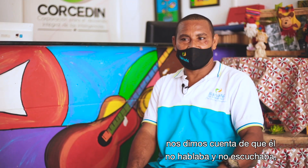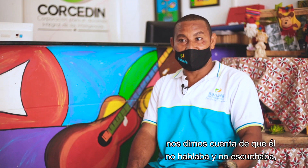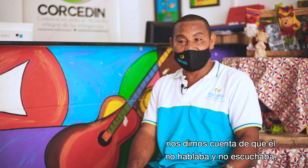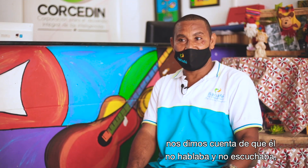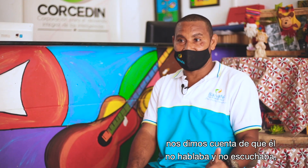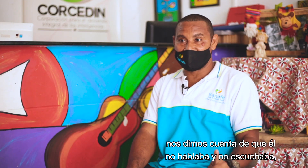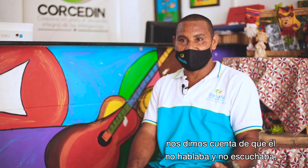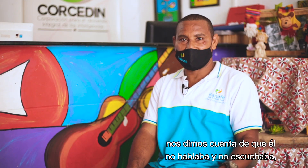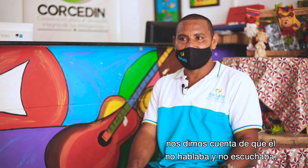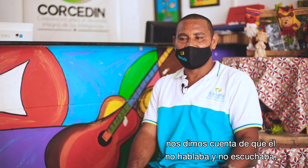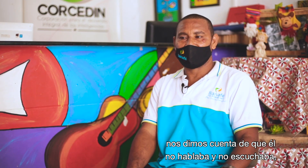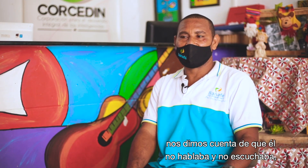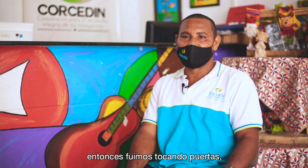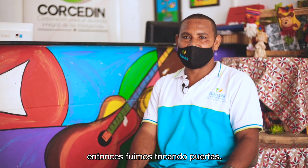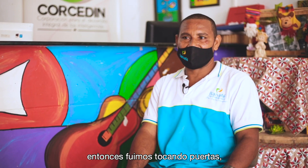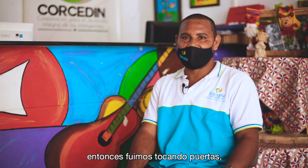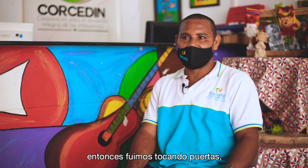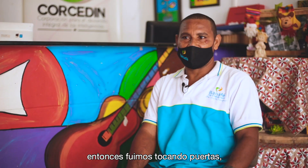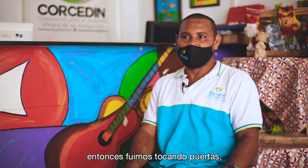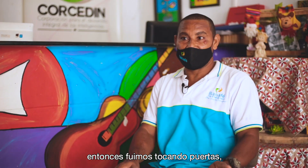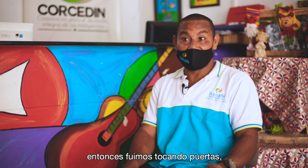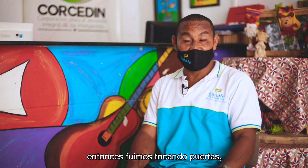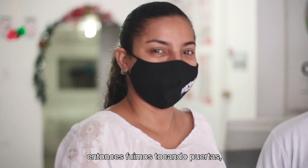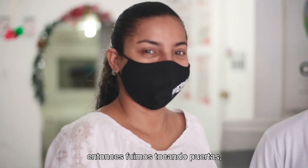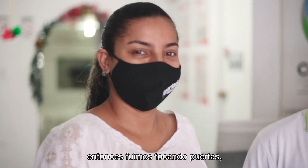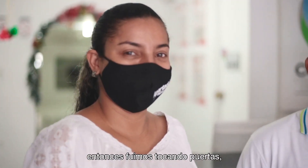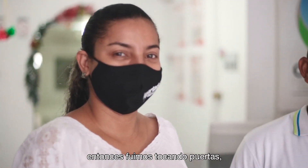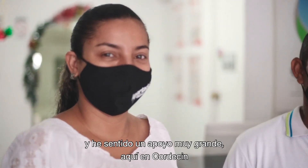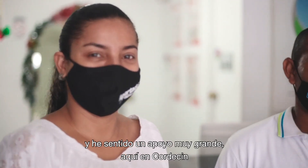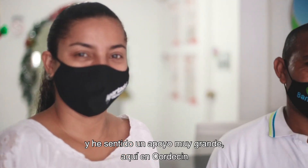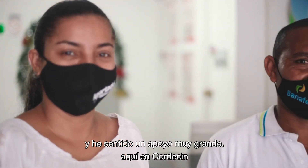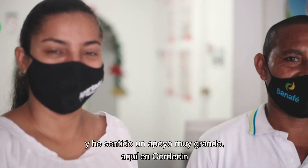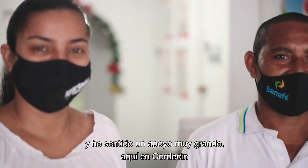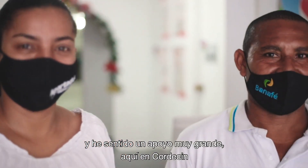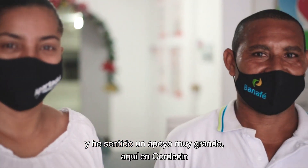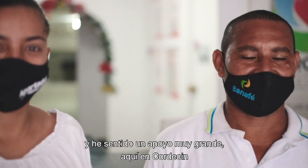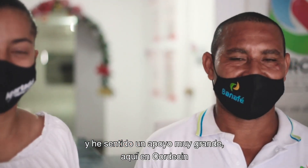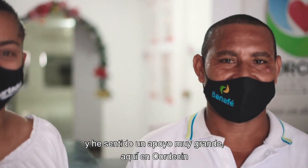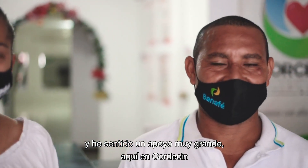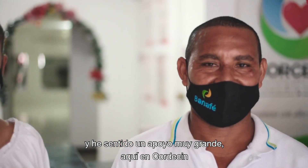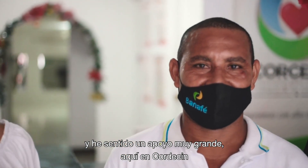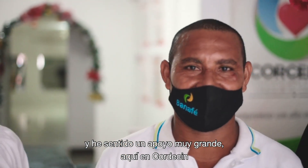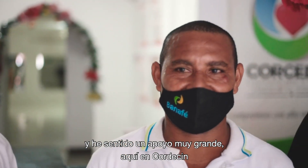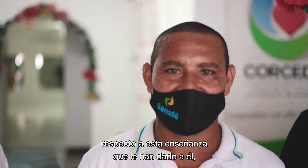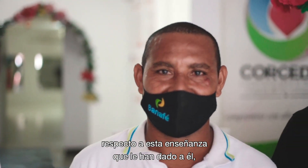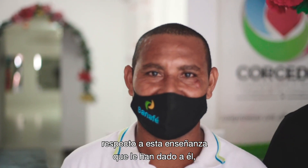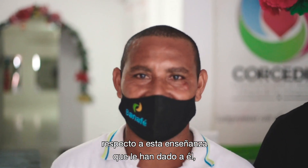no hablaba, no escuchaba. Entonces fuimos tocando puertas y ya sentí un apoyo muy grande aquí en Corcedín respecto